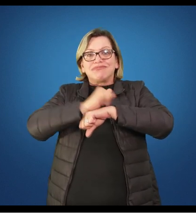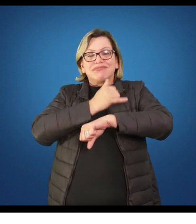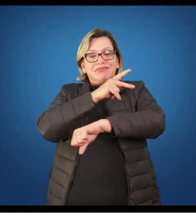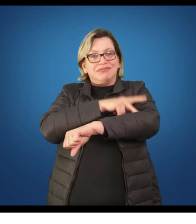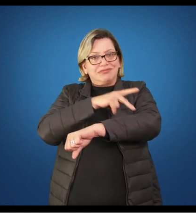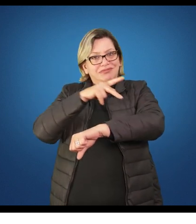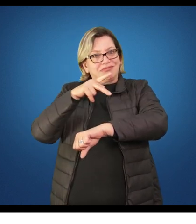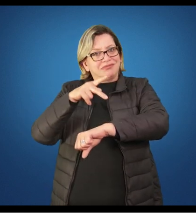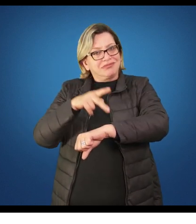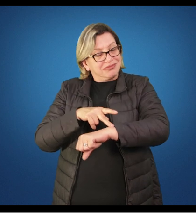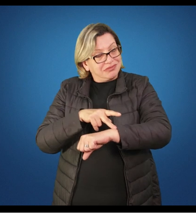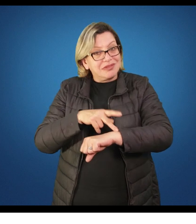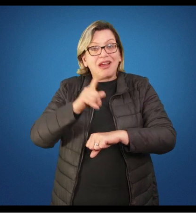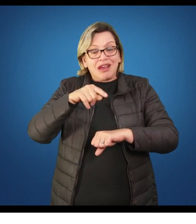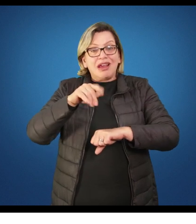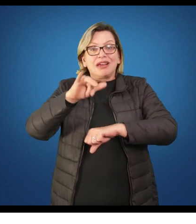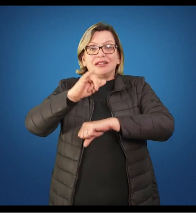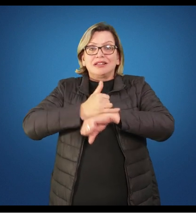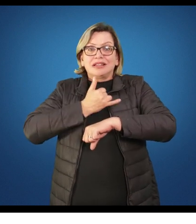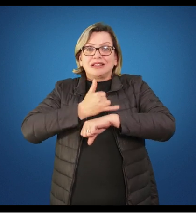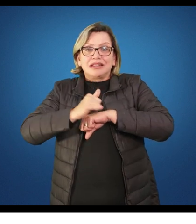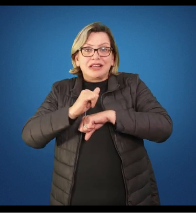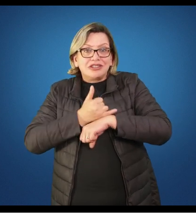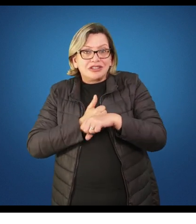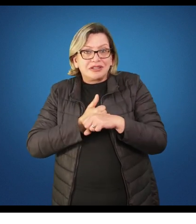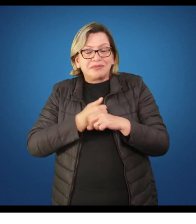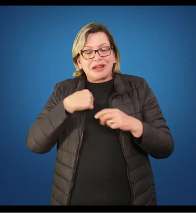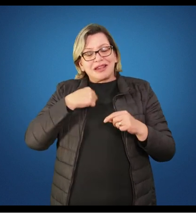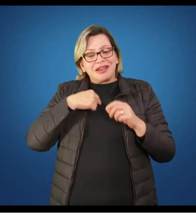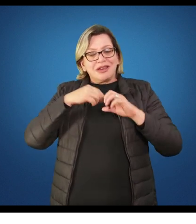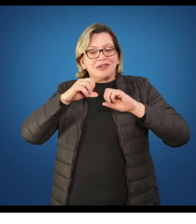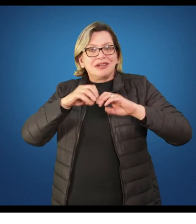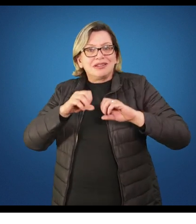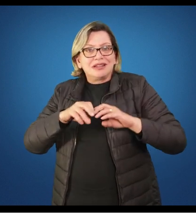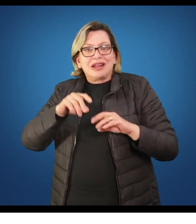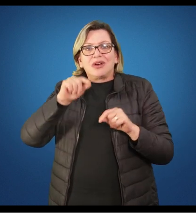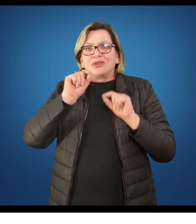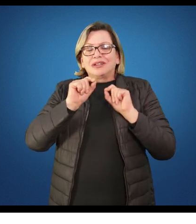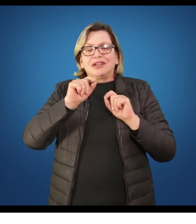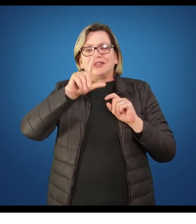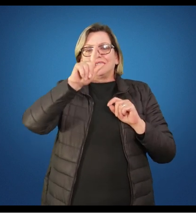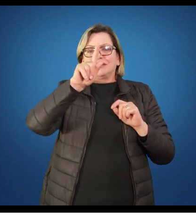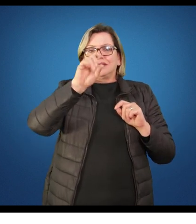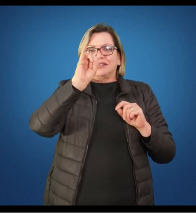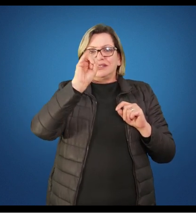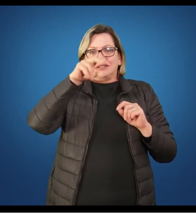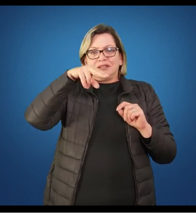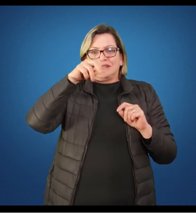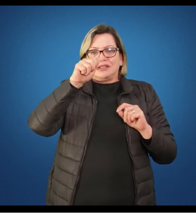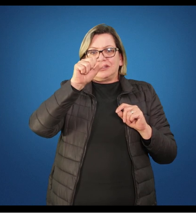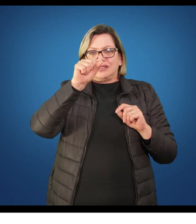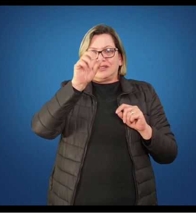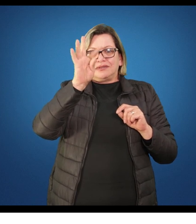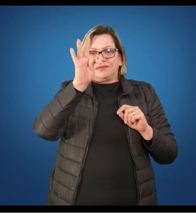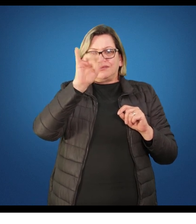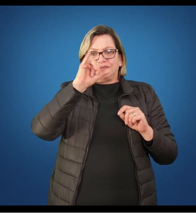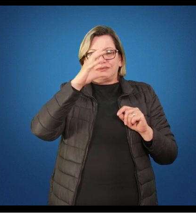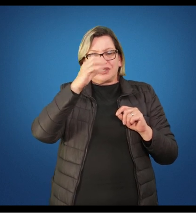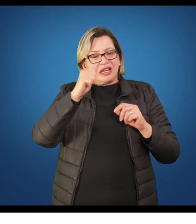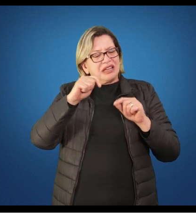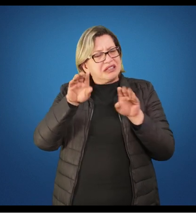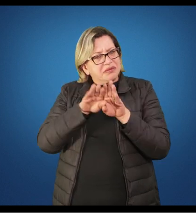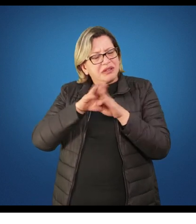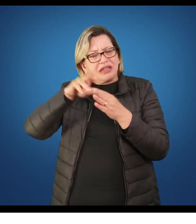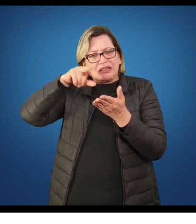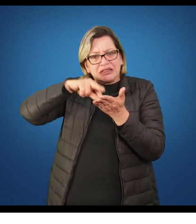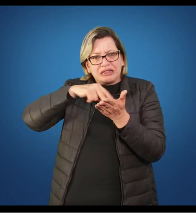brincadeiras são uma estratégia pedagógica, por exemplo, para trabalhar o conteúdo de ginástica, para trabalhar o conteúdo de dança. E no caso, mais à frente,